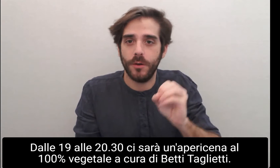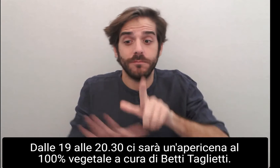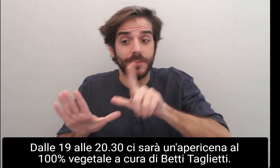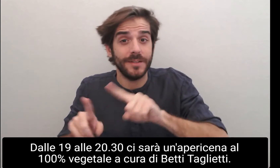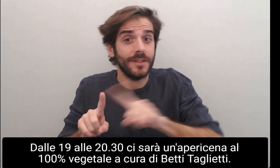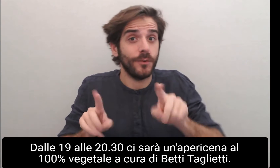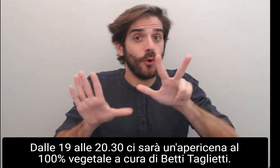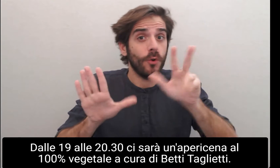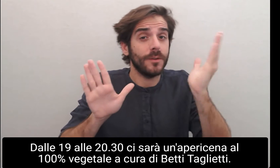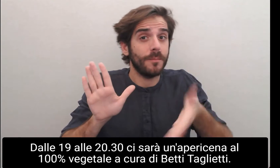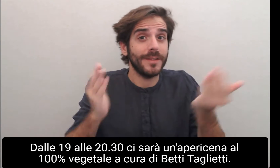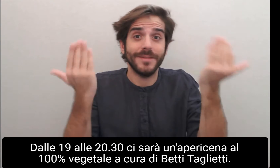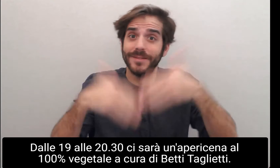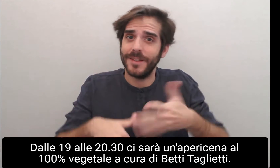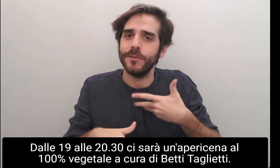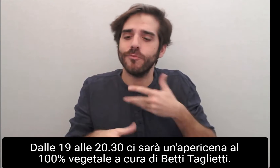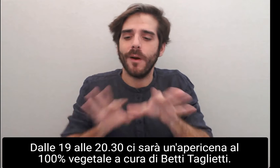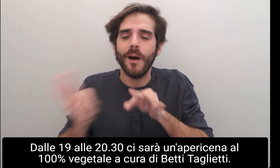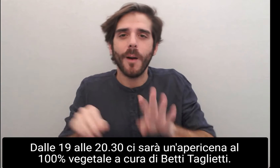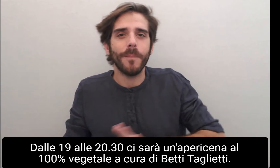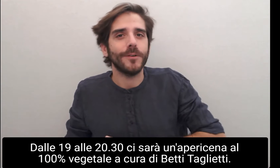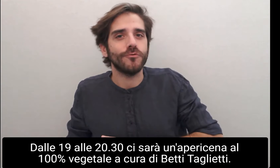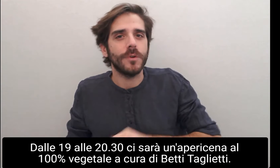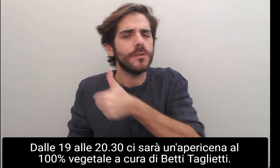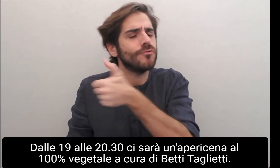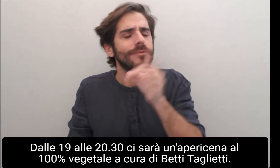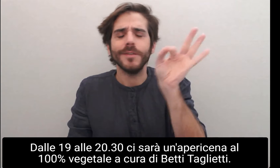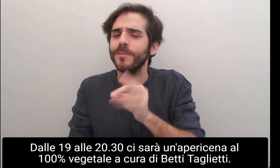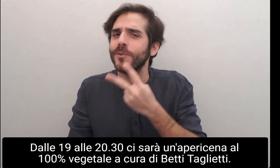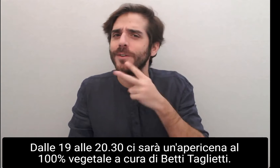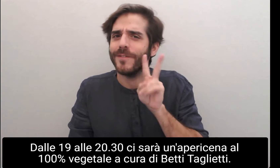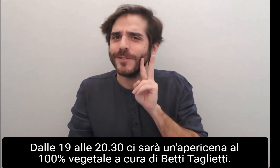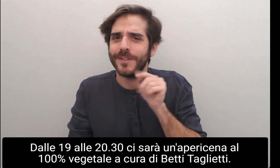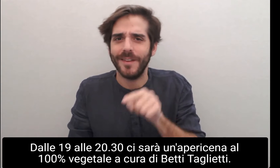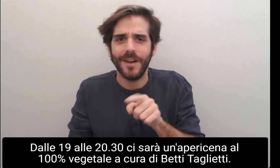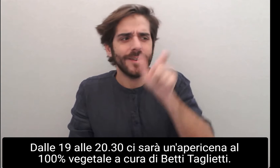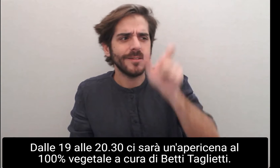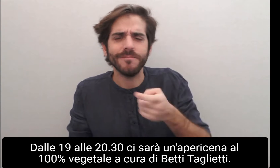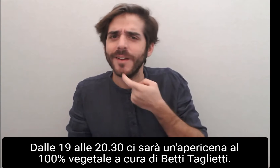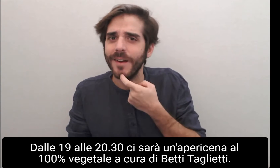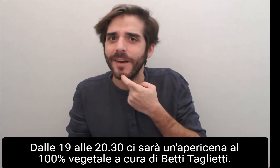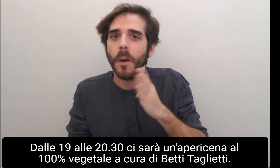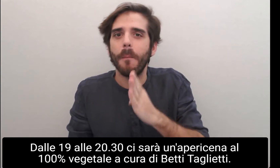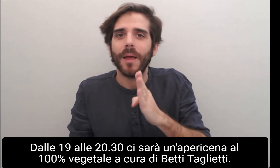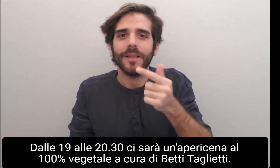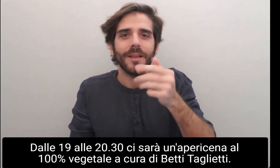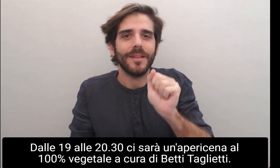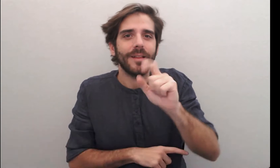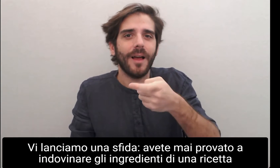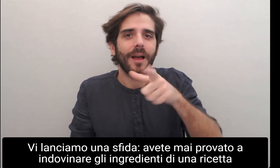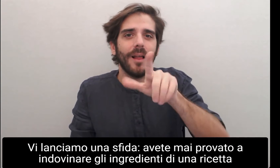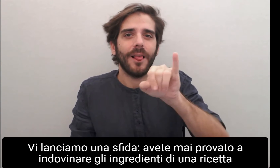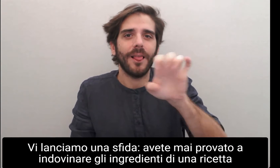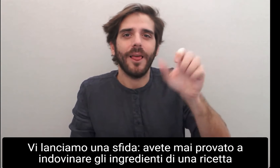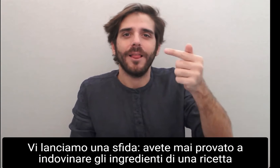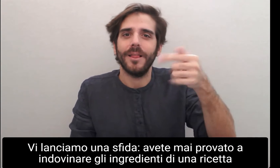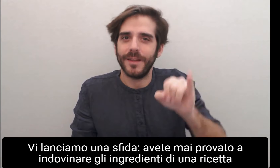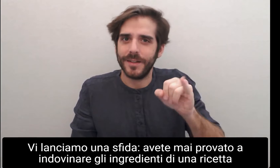20 e 30 vi sarà una pericena al 100% vegetale a cura di betti taglietti. Vi lanciamo una sfida.